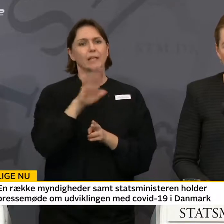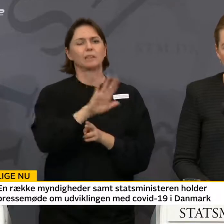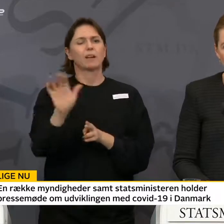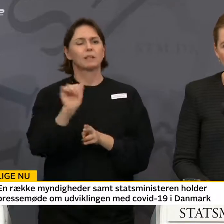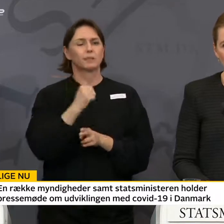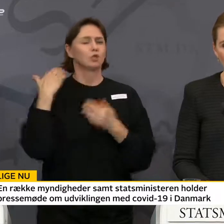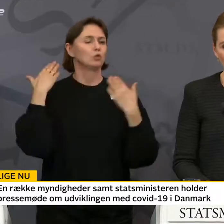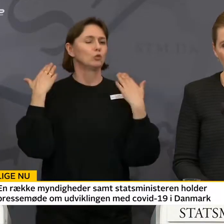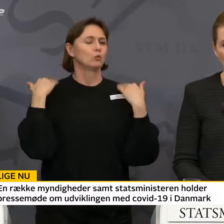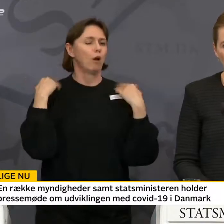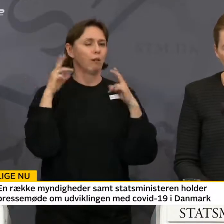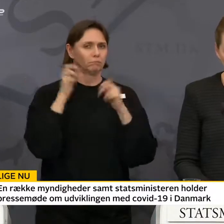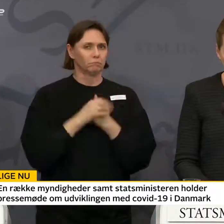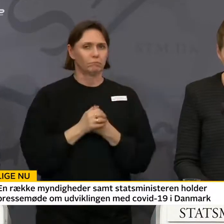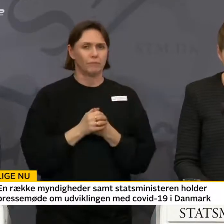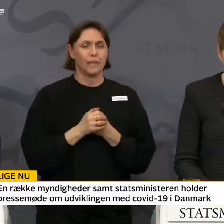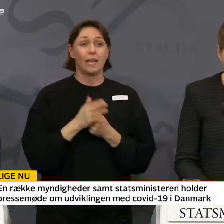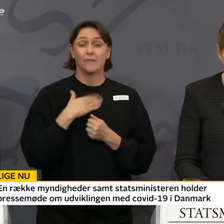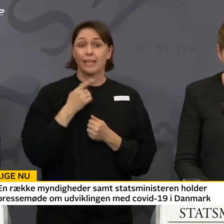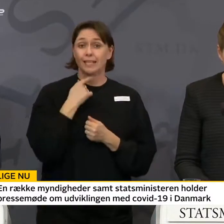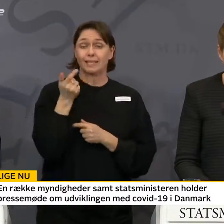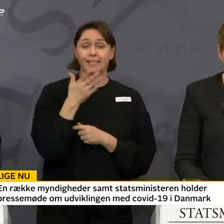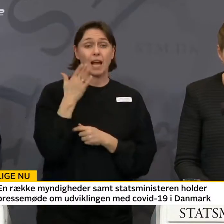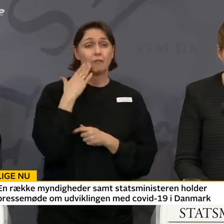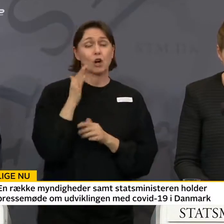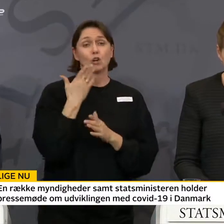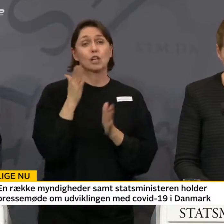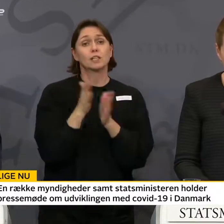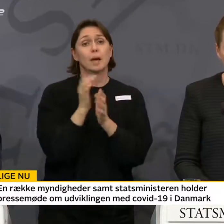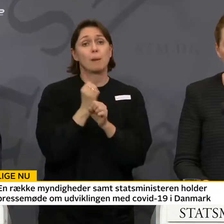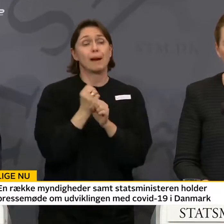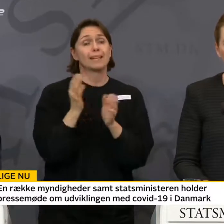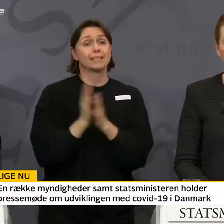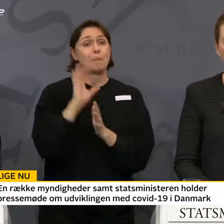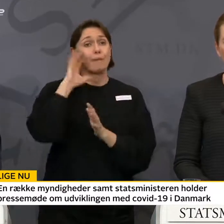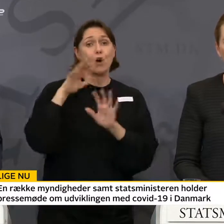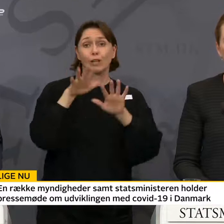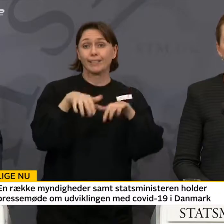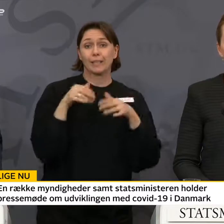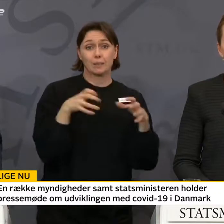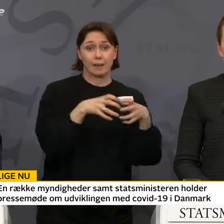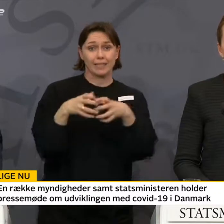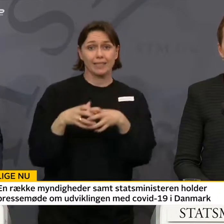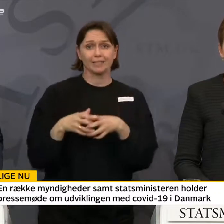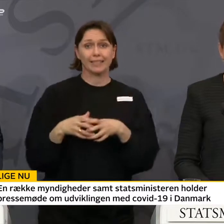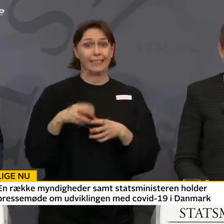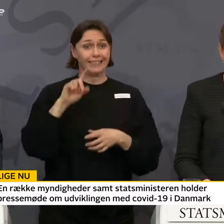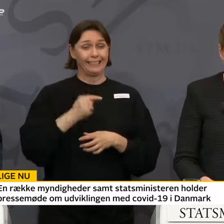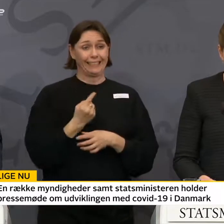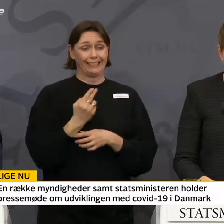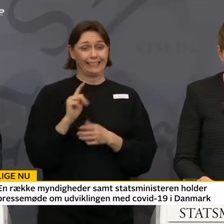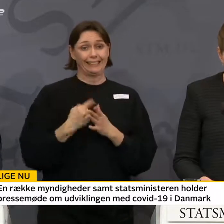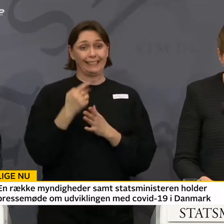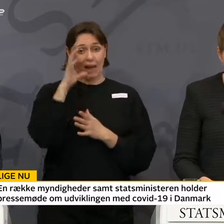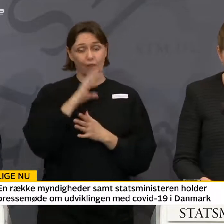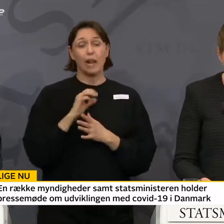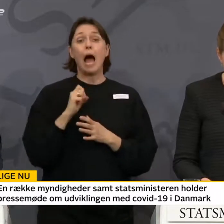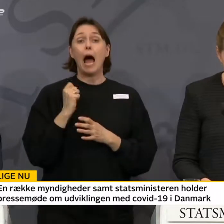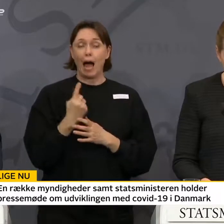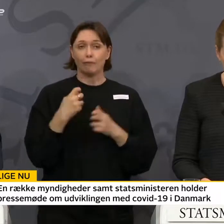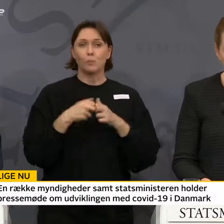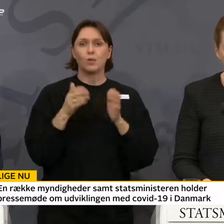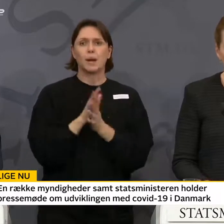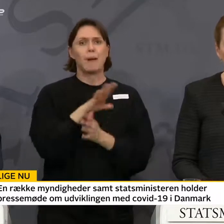sige tak for et godt samarbejde med Folketingspartier. Jeg har igen her til aften holdt møde med alle